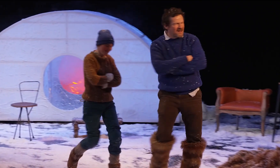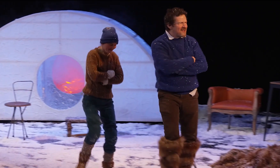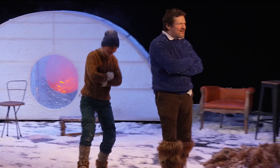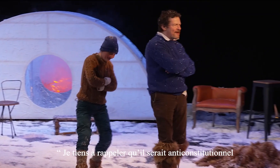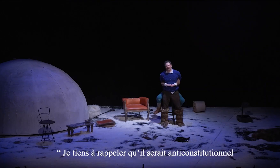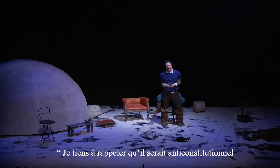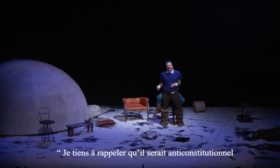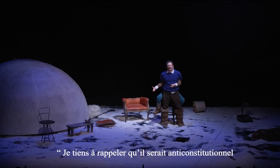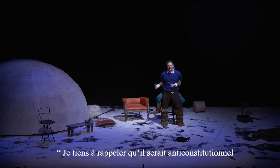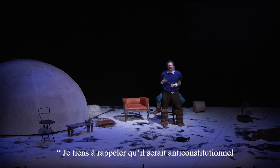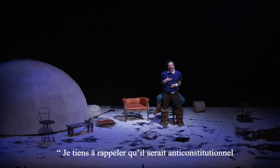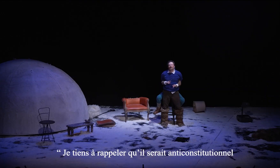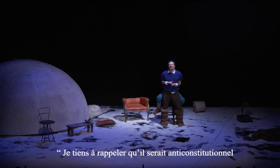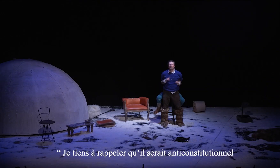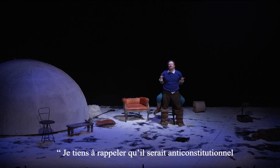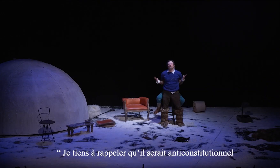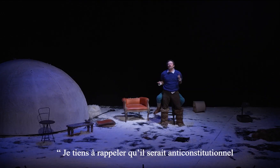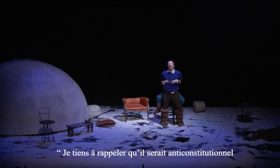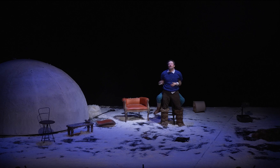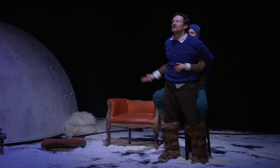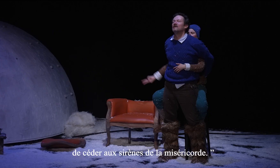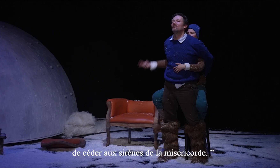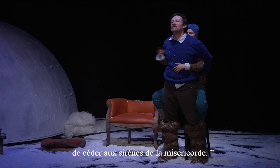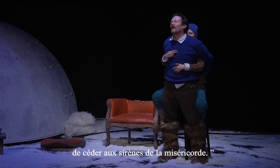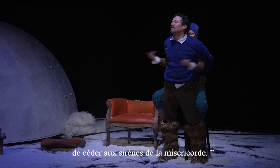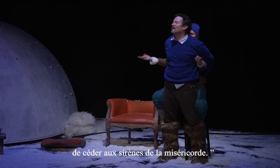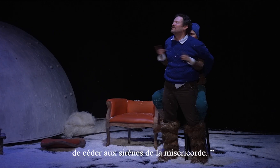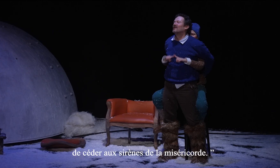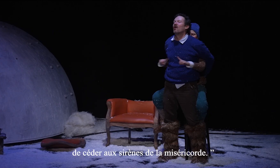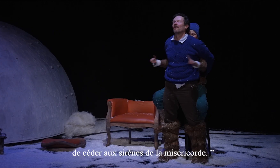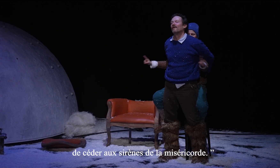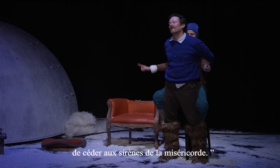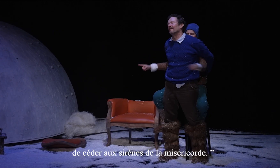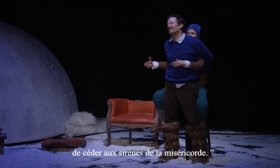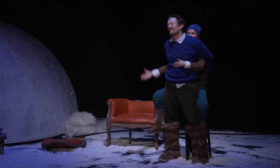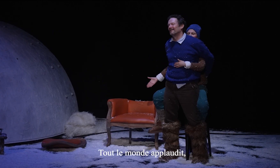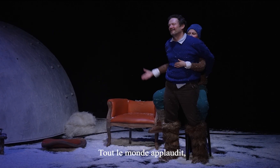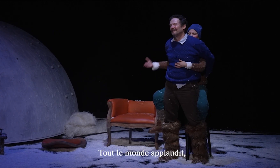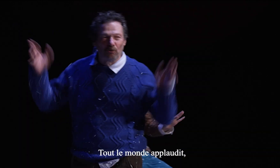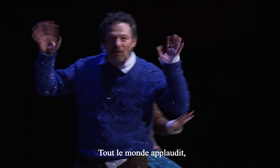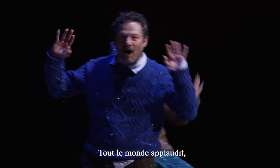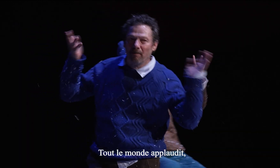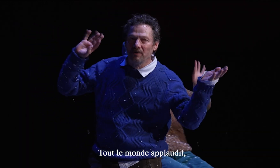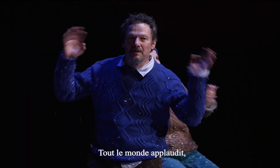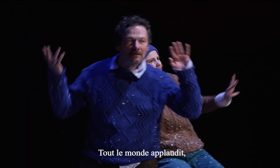Je tiens à rappeler qu'il serait anticonstitutionnel de céder aux sirènes de la miséricorde. Tout le monde applaudit.